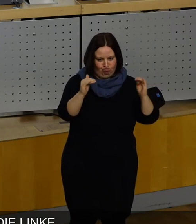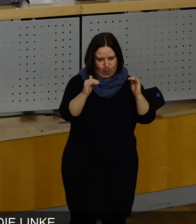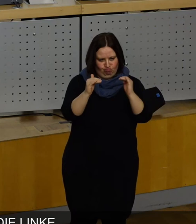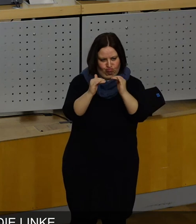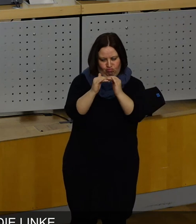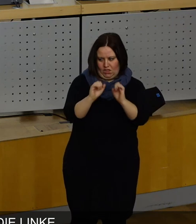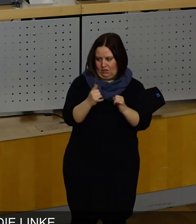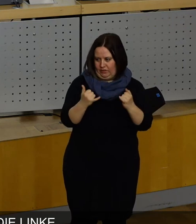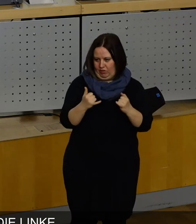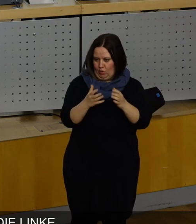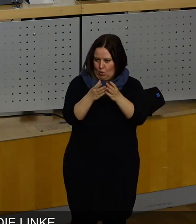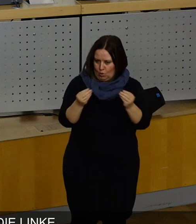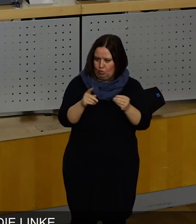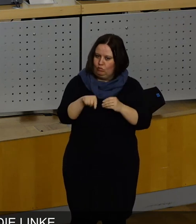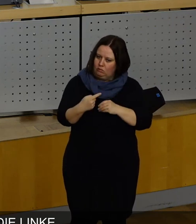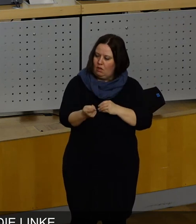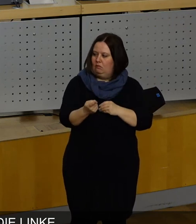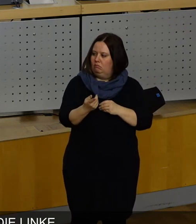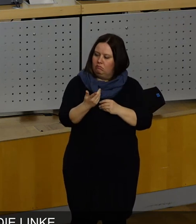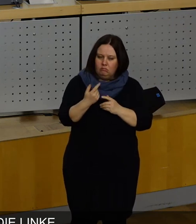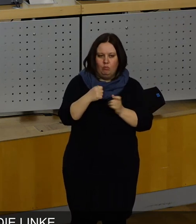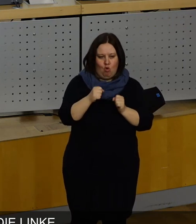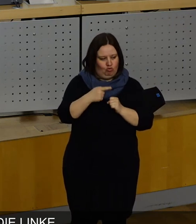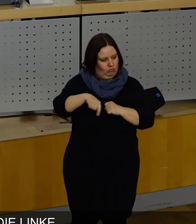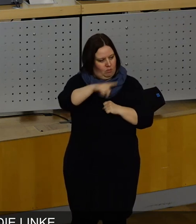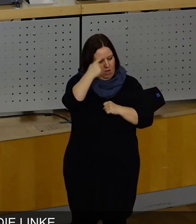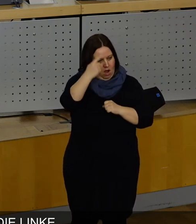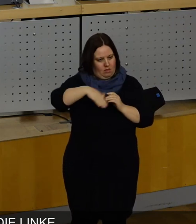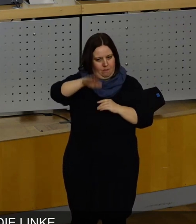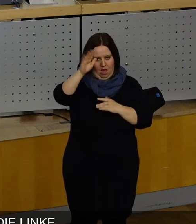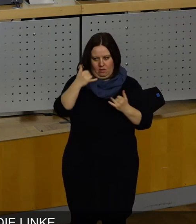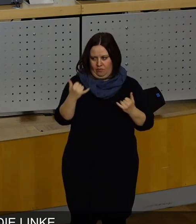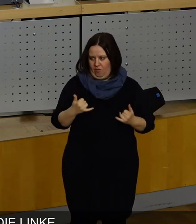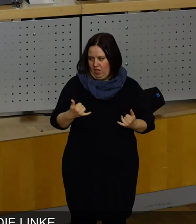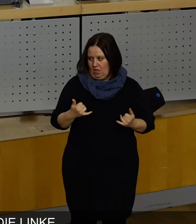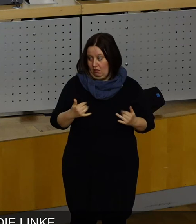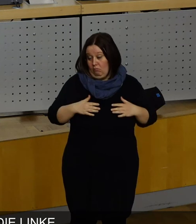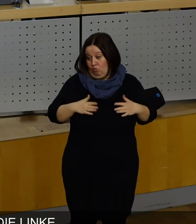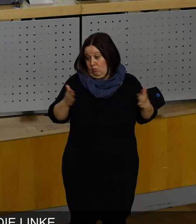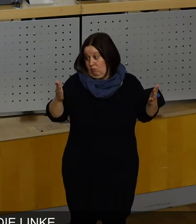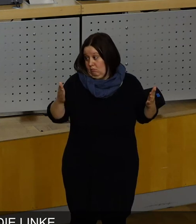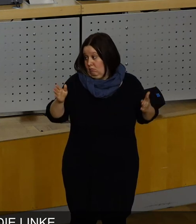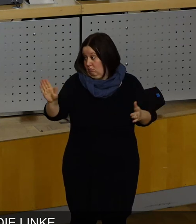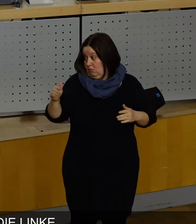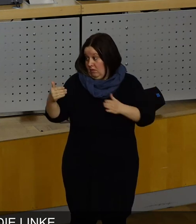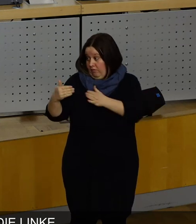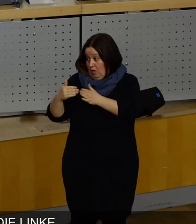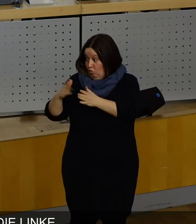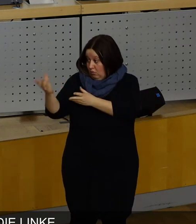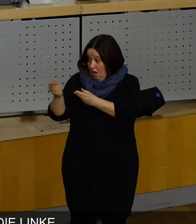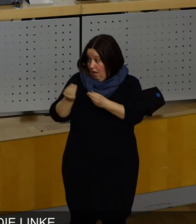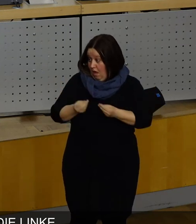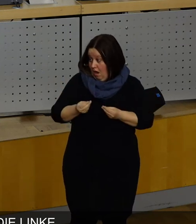bringt, zu einer Lösung, die zum Schluss eine Mehrheit im Rat haben. Und mit Verlaub, Ihre Fraktion war